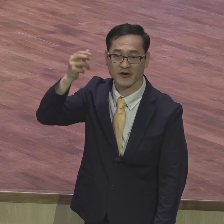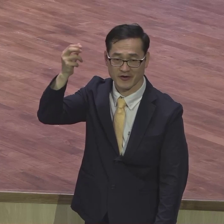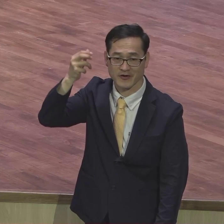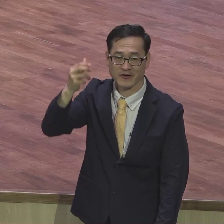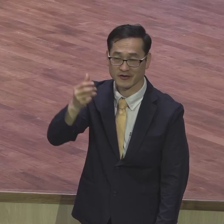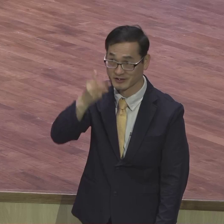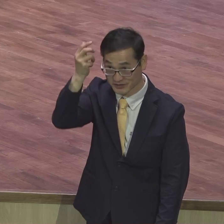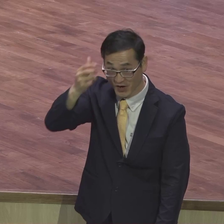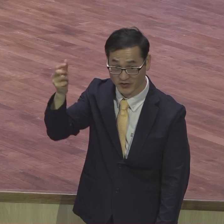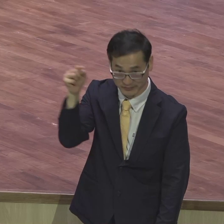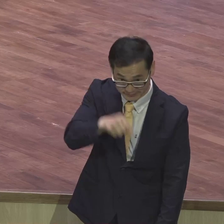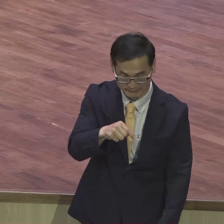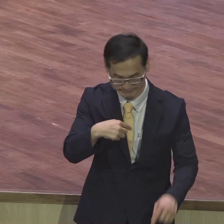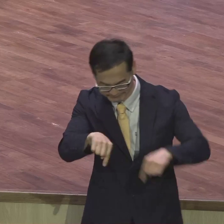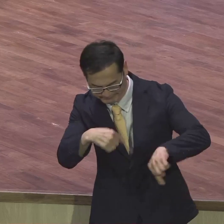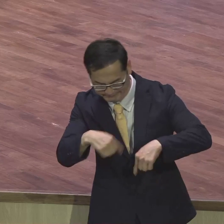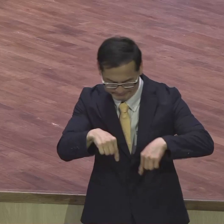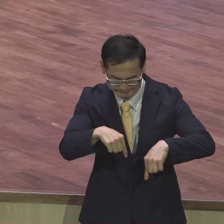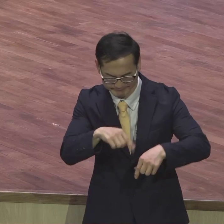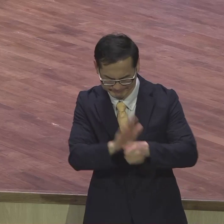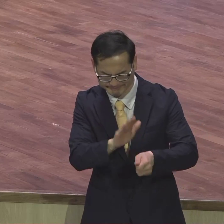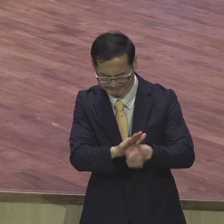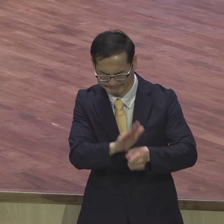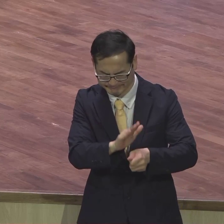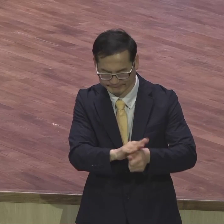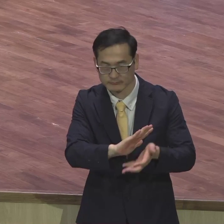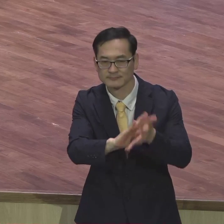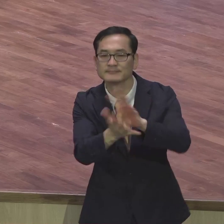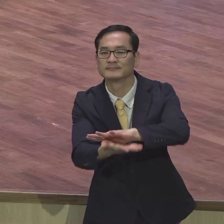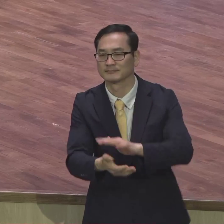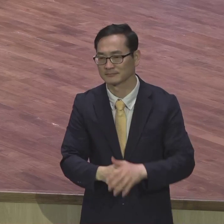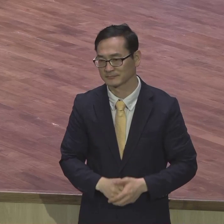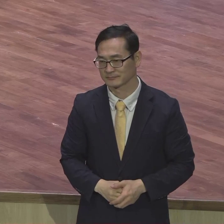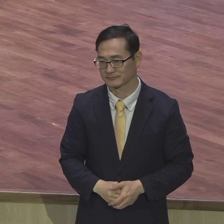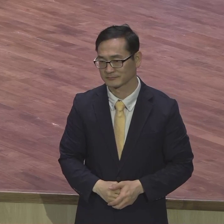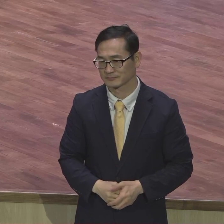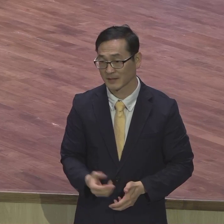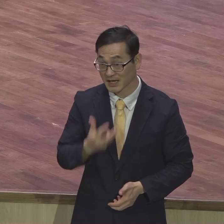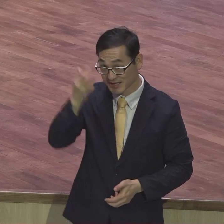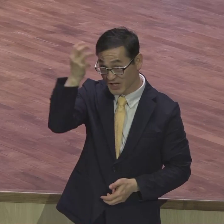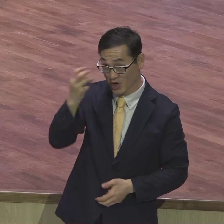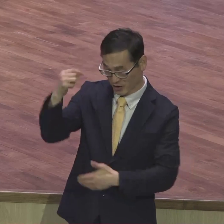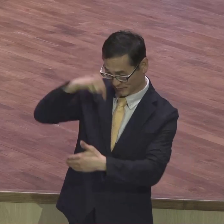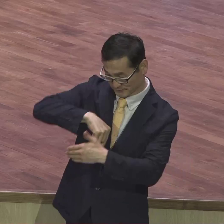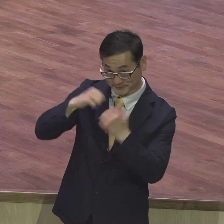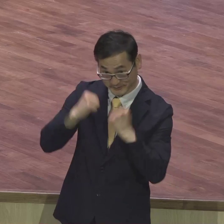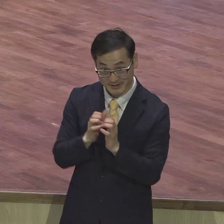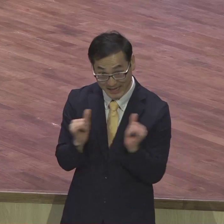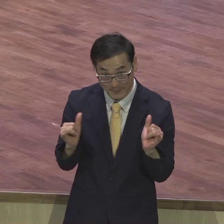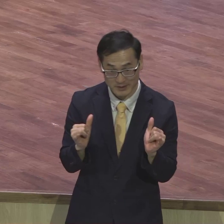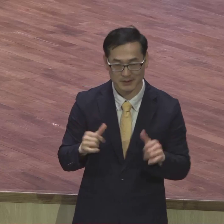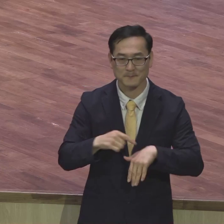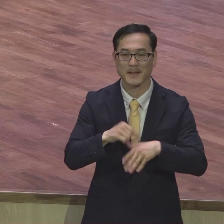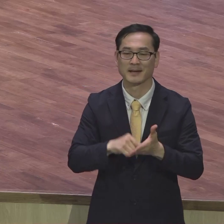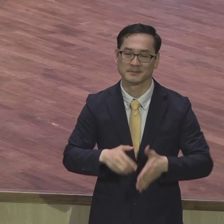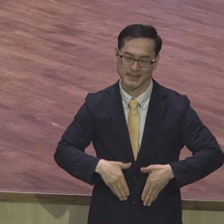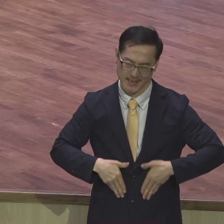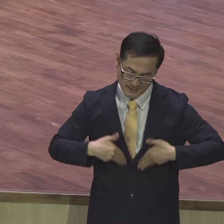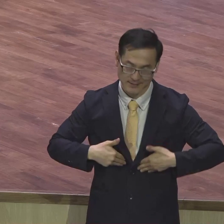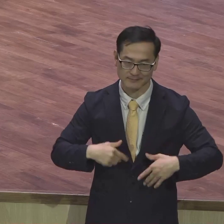성령께서 제발 성령의 사람은 따뜻합니다. 성령의 사람은 원수가 없습니다. 성령의 사람은 미워하고 싫어하고 없습니다.